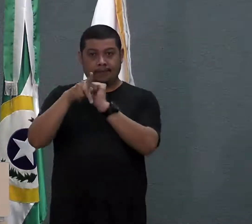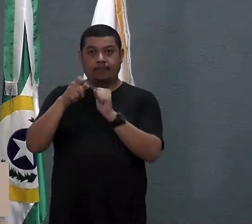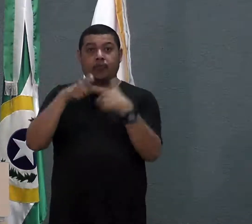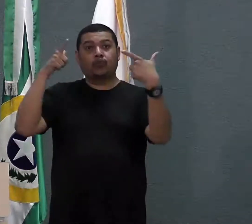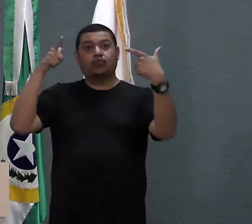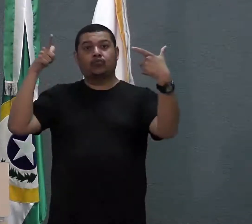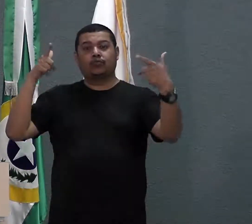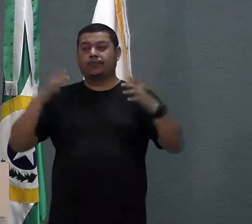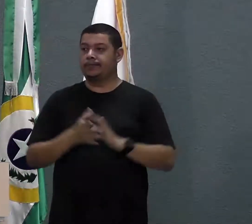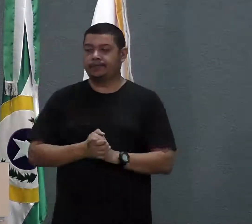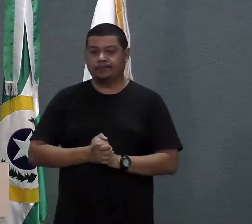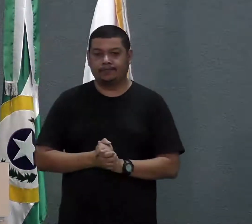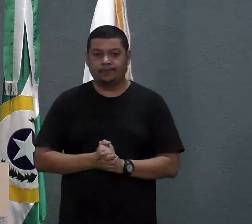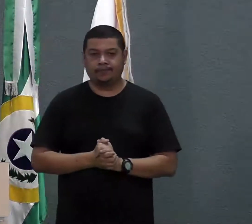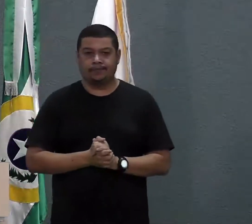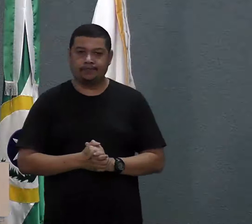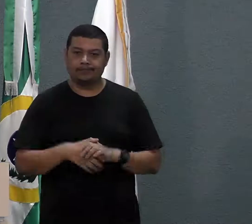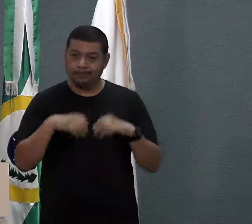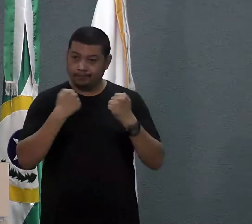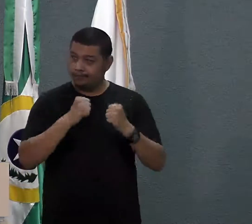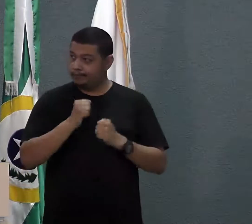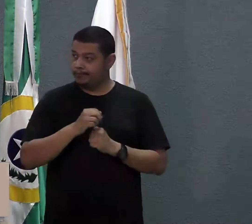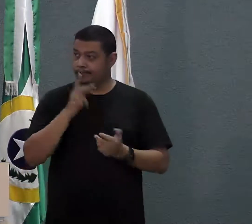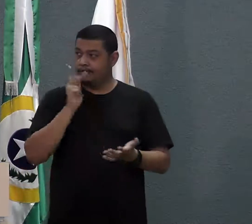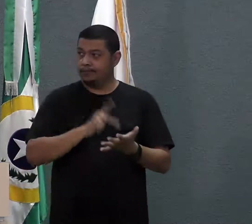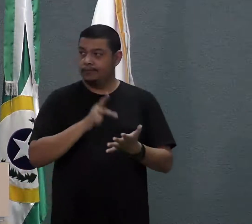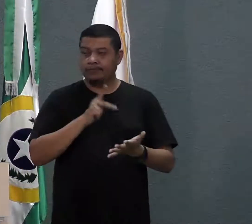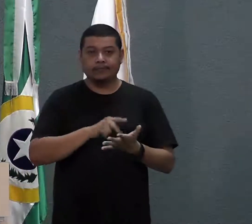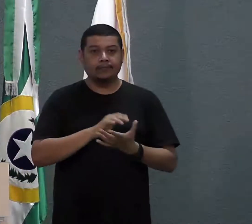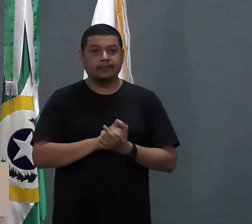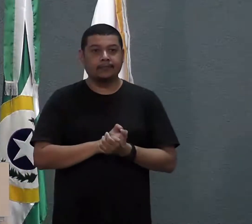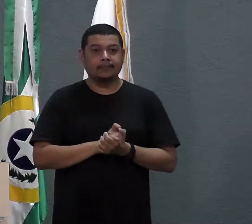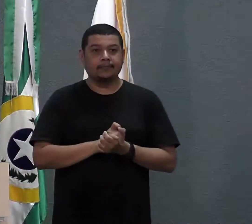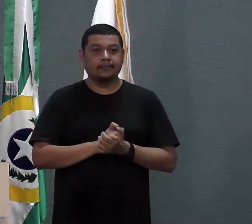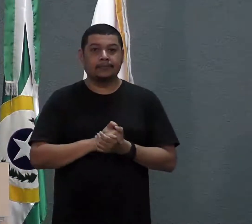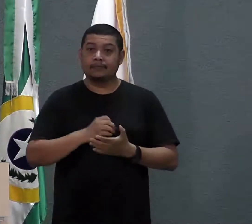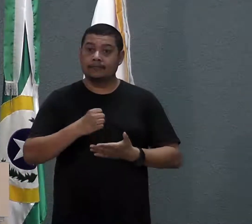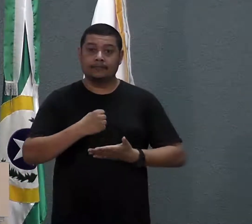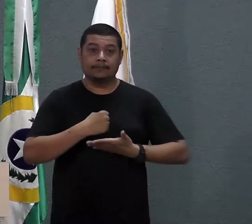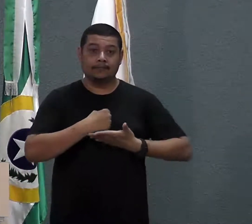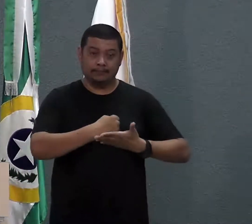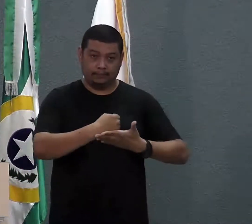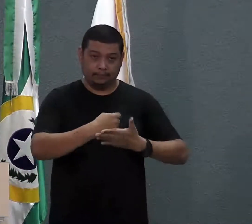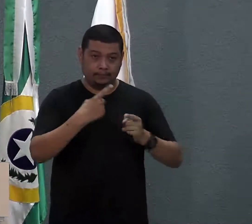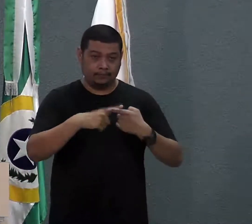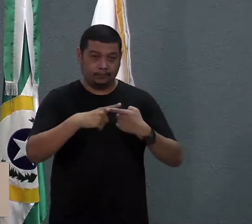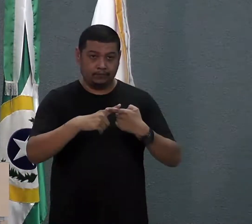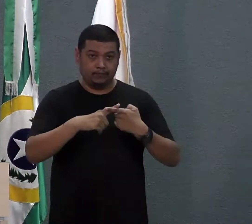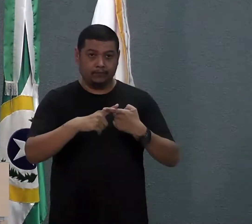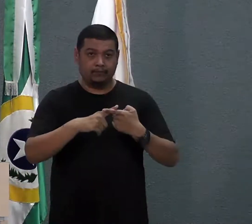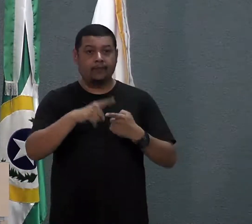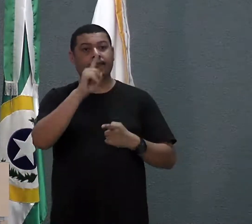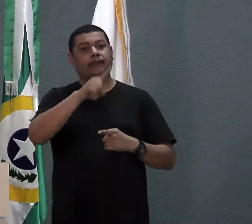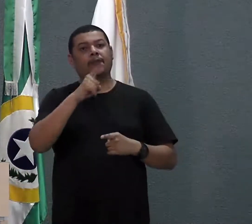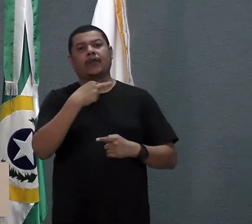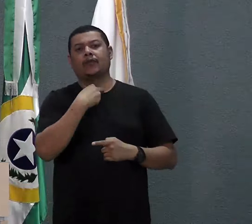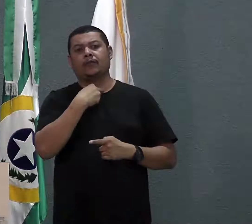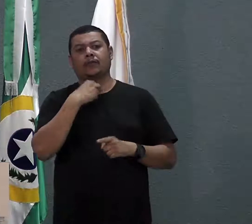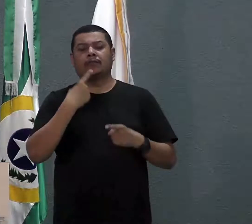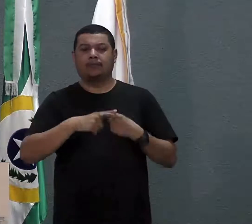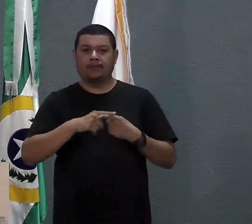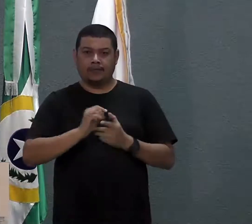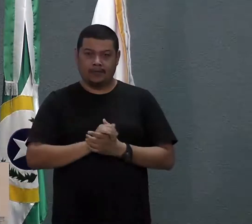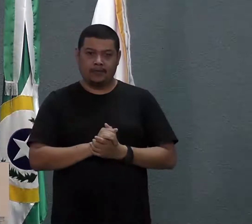Nós temos que realmente defender para que aquela escola não feche, porque é um